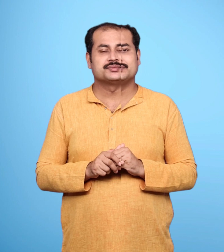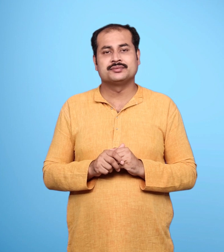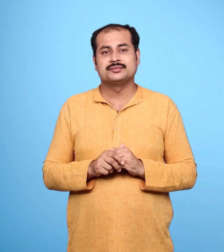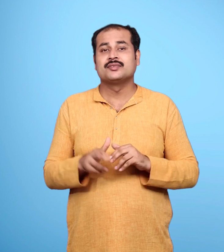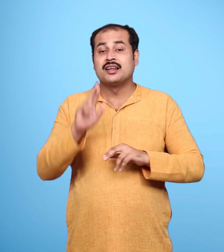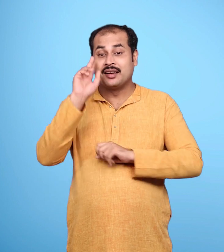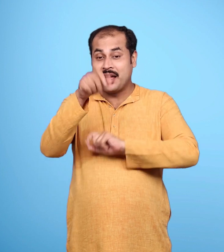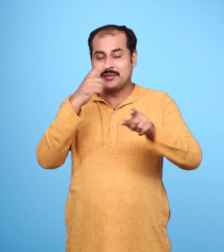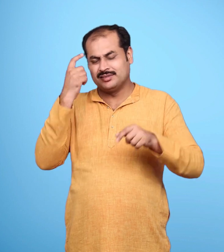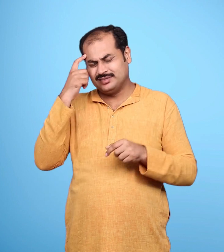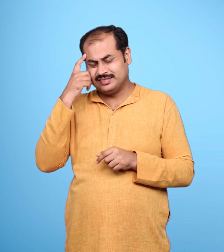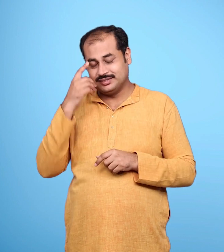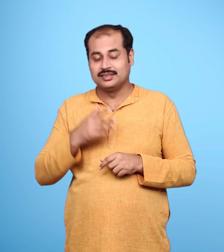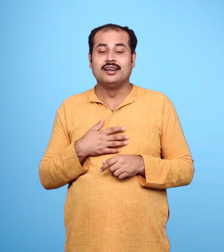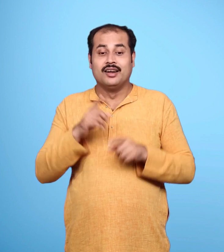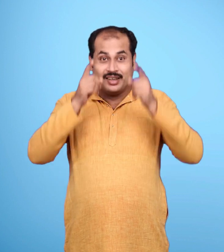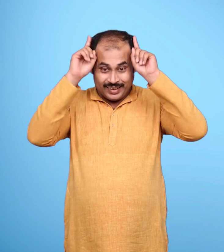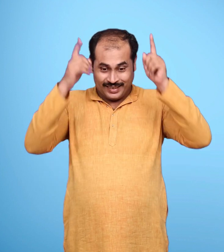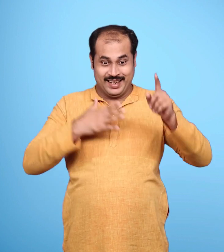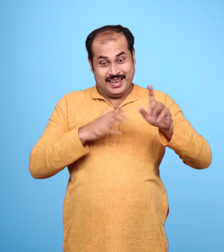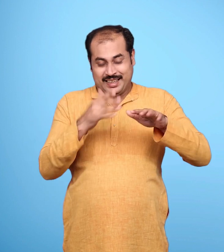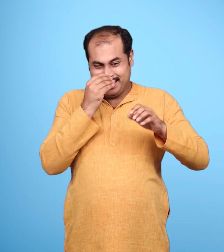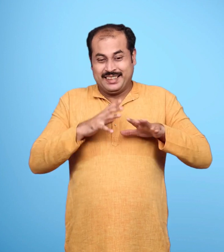उन्होंने उसे जीवित पकड़ने का विचार त्याग दिया